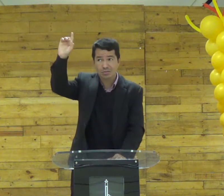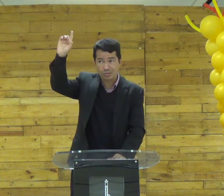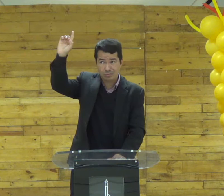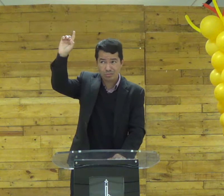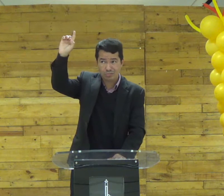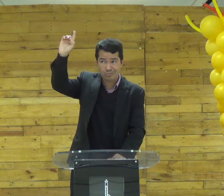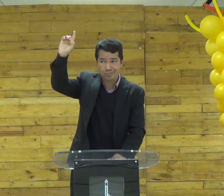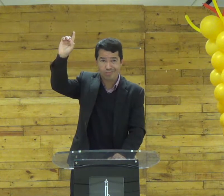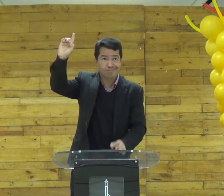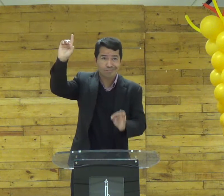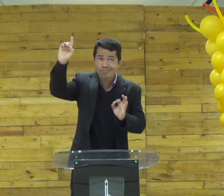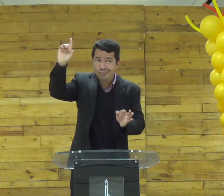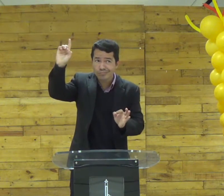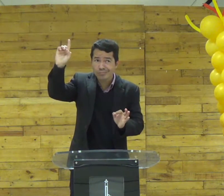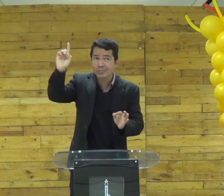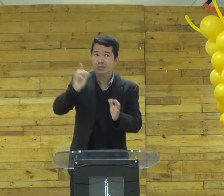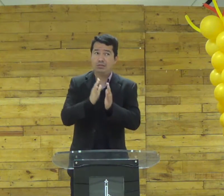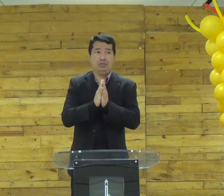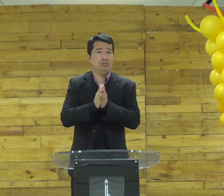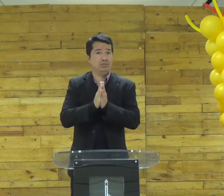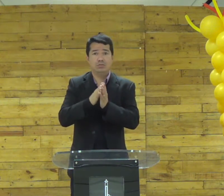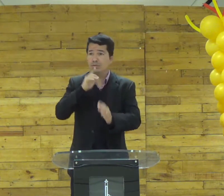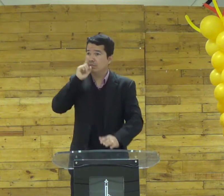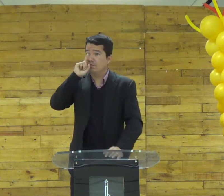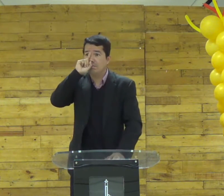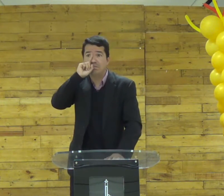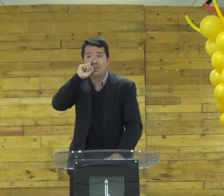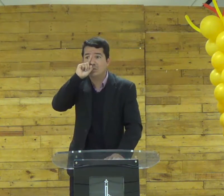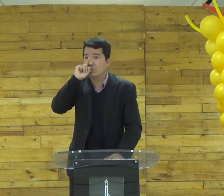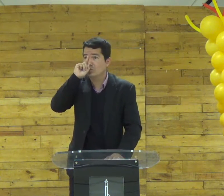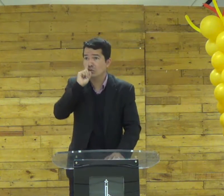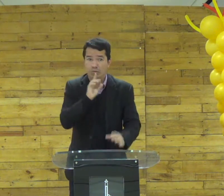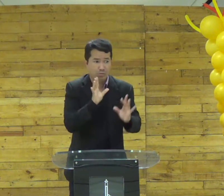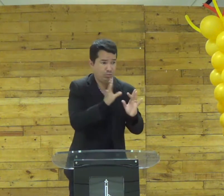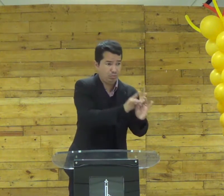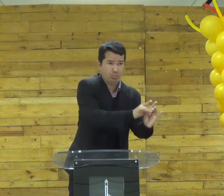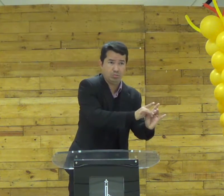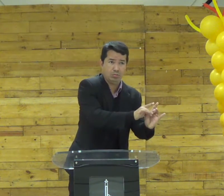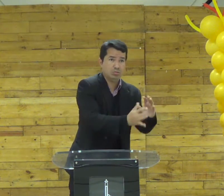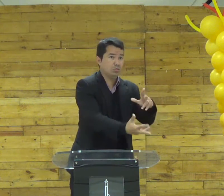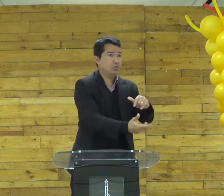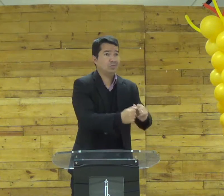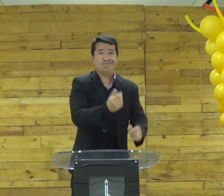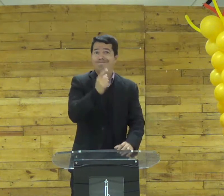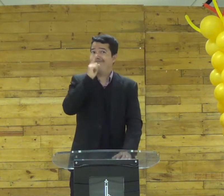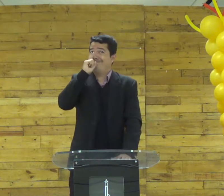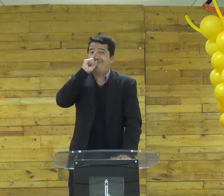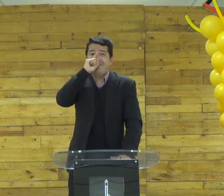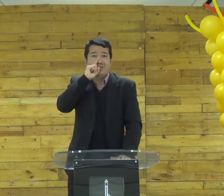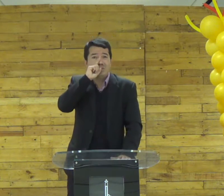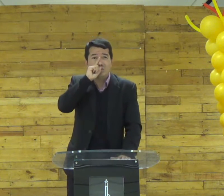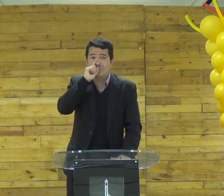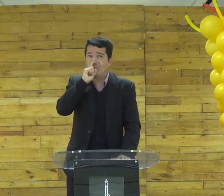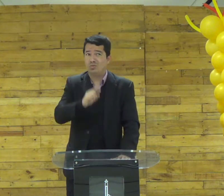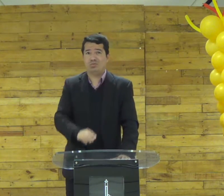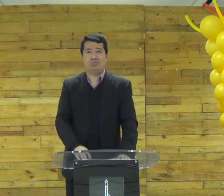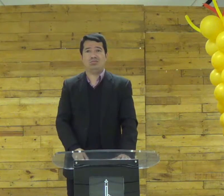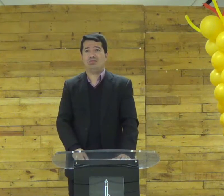olho comece a aprender mais de Deus eu já falei pra você por favor gente isso é muito sério não se conecte com as coisas do mundo